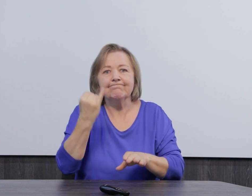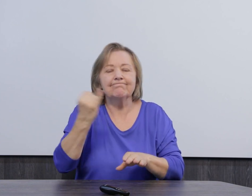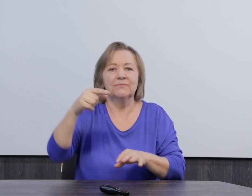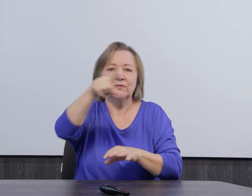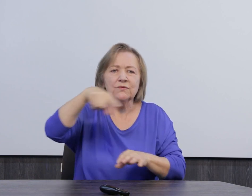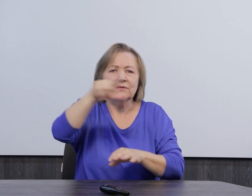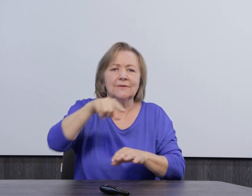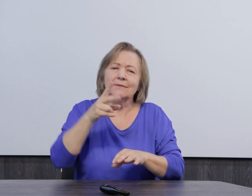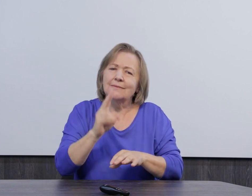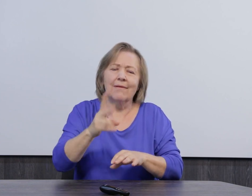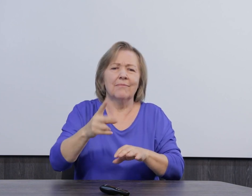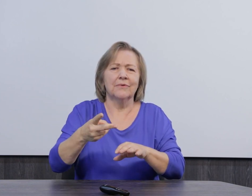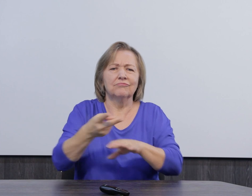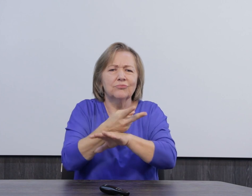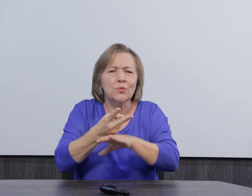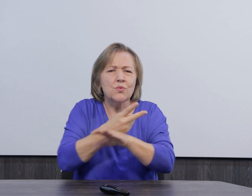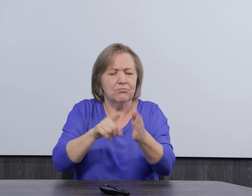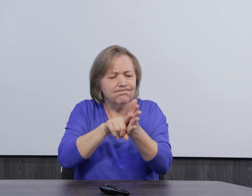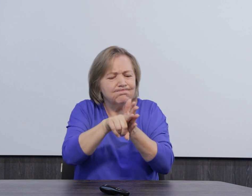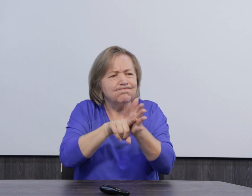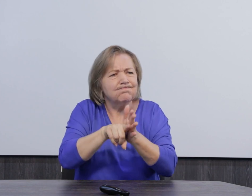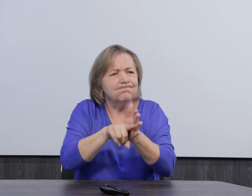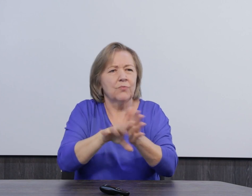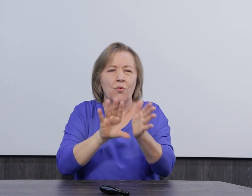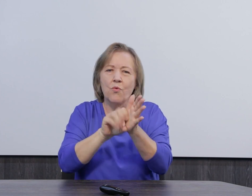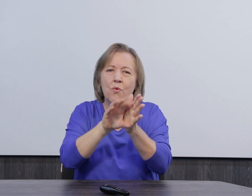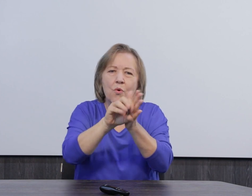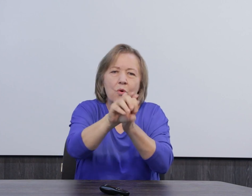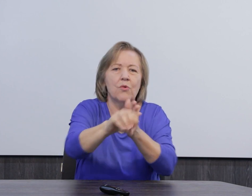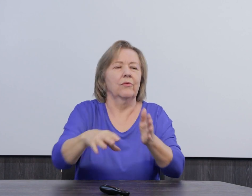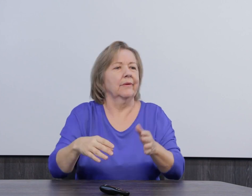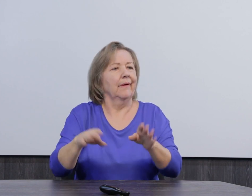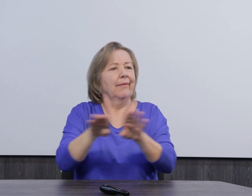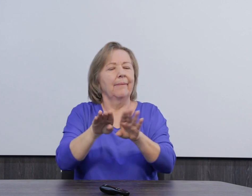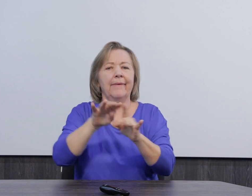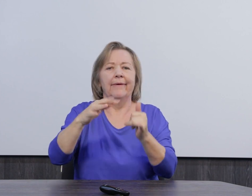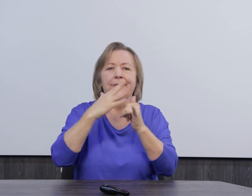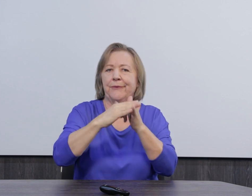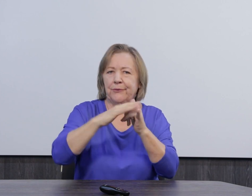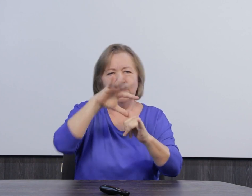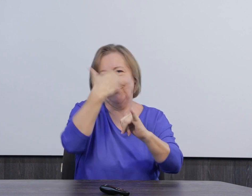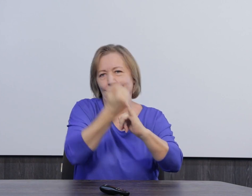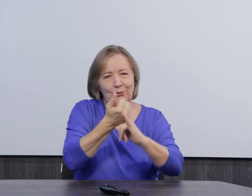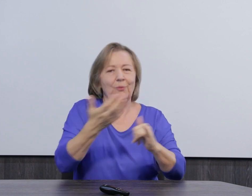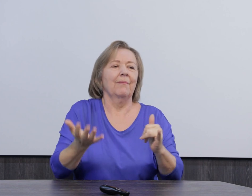E também é sempre importante vocês pesquisarem, buscarem um conhecimento no YouTube, nas diversas